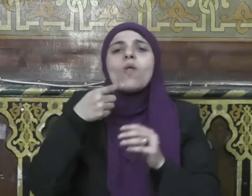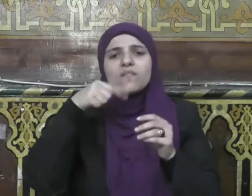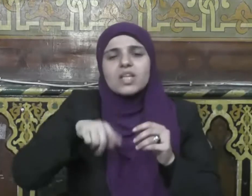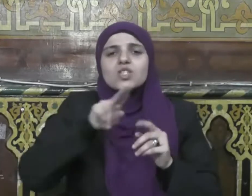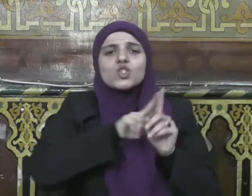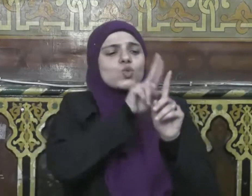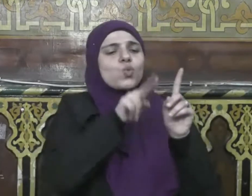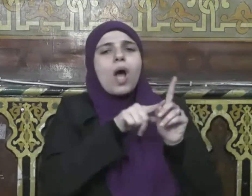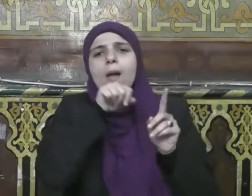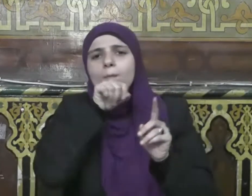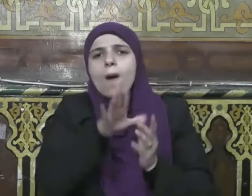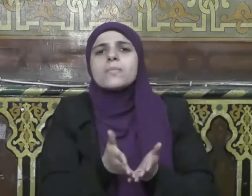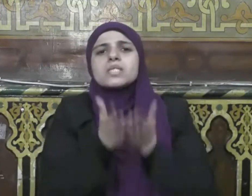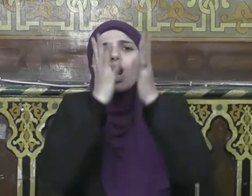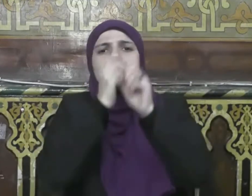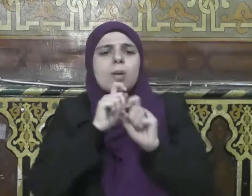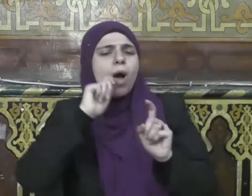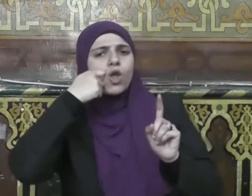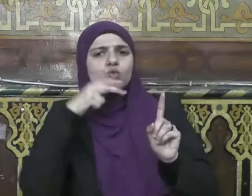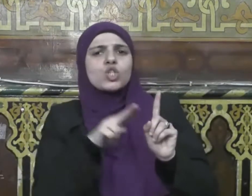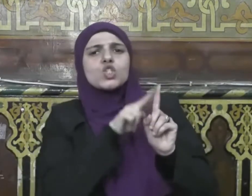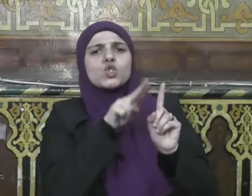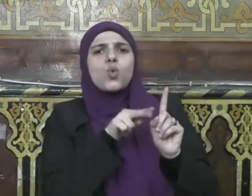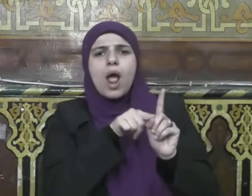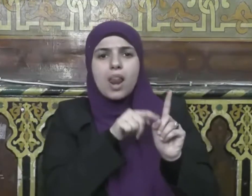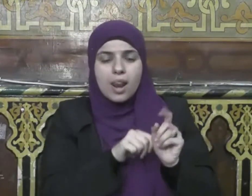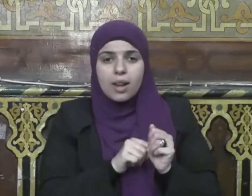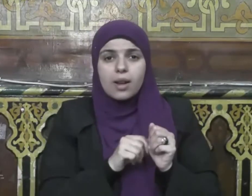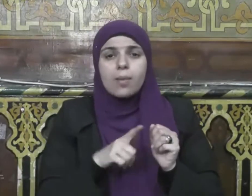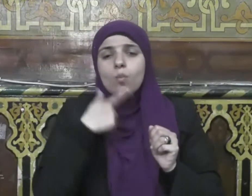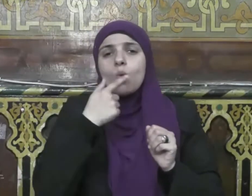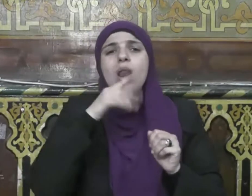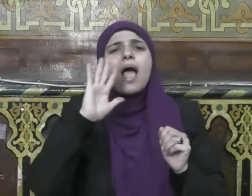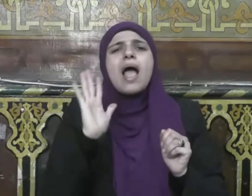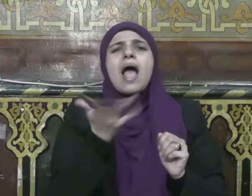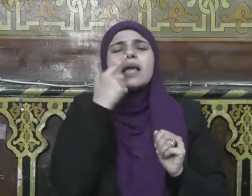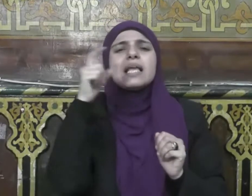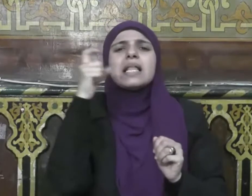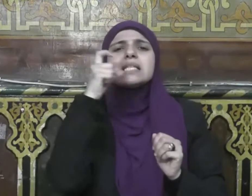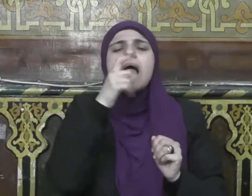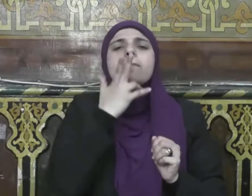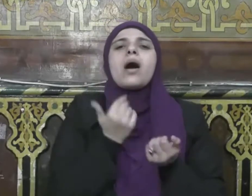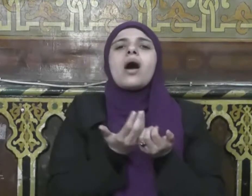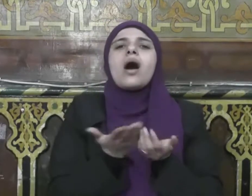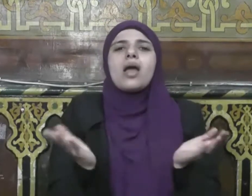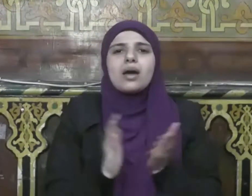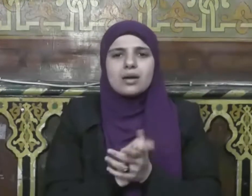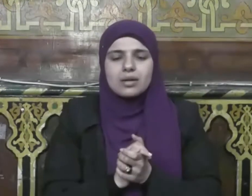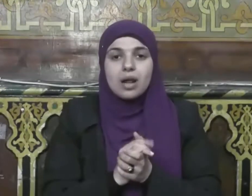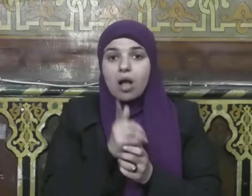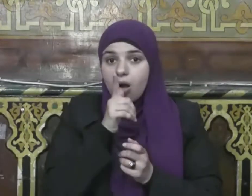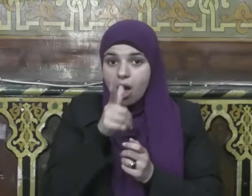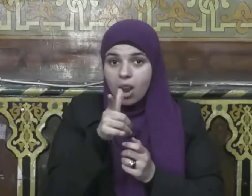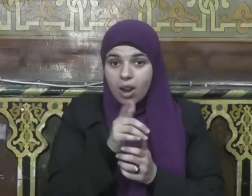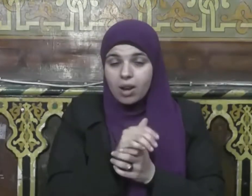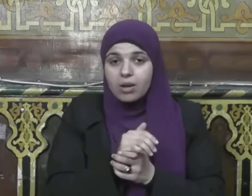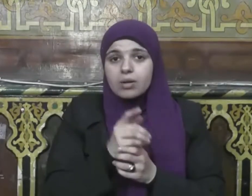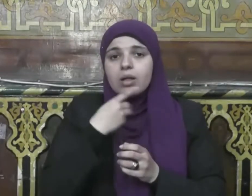الإسلام خير قال تطعم الطعام وتقرأ السلام على